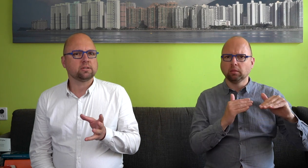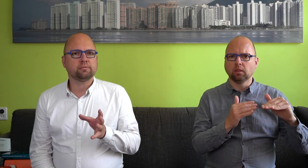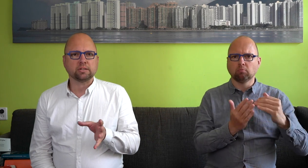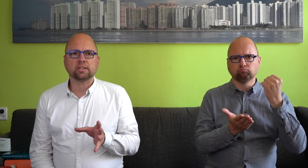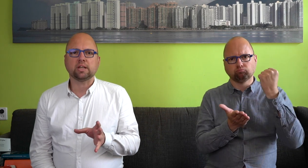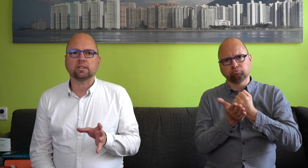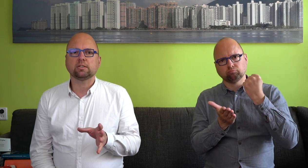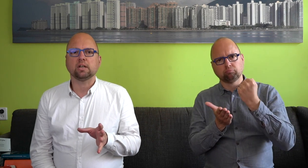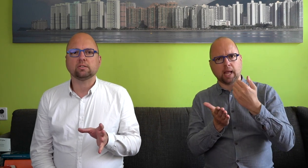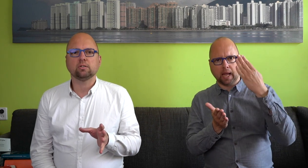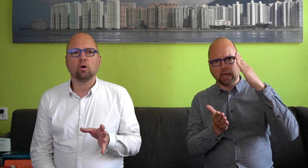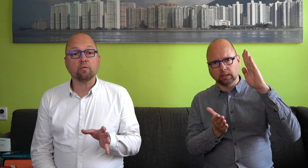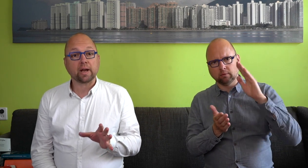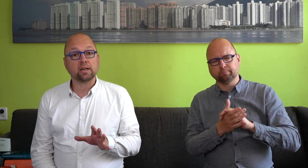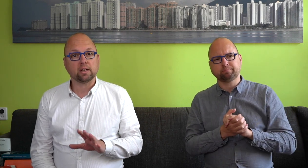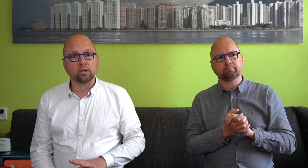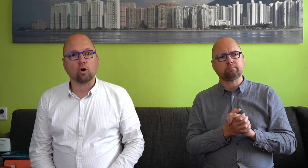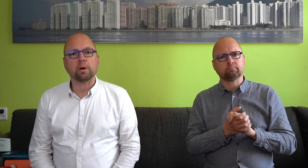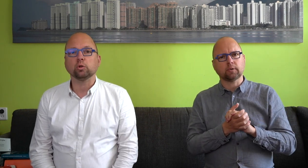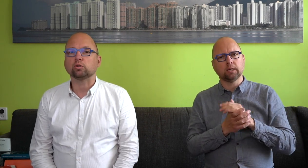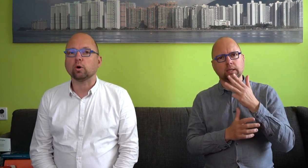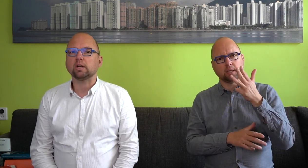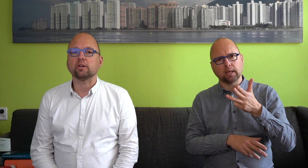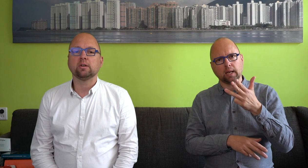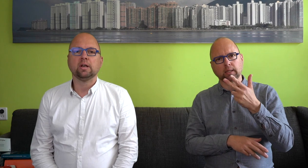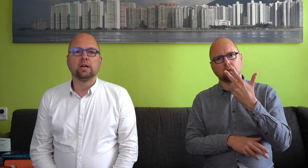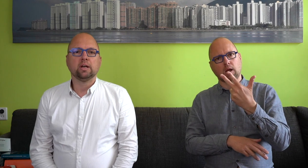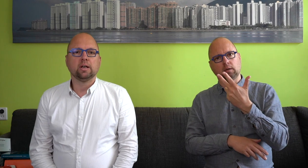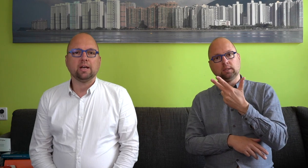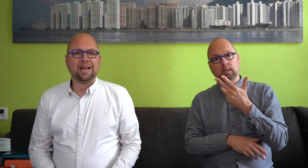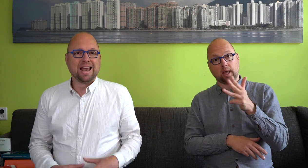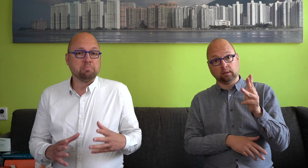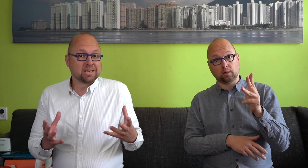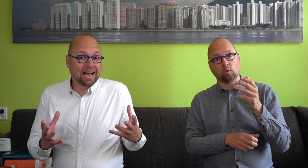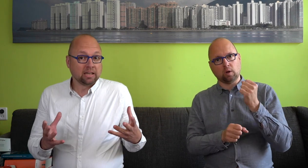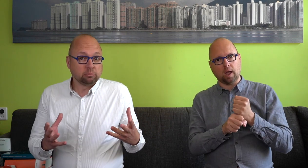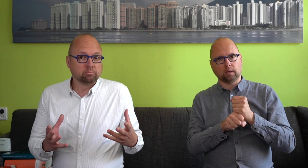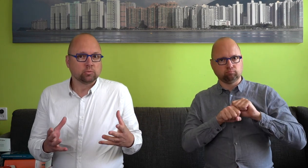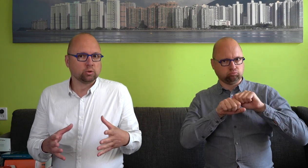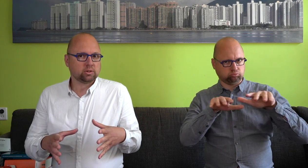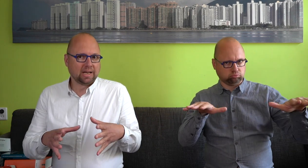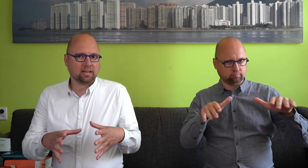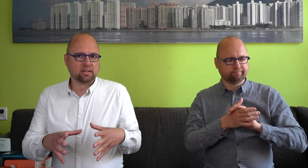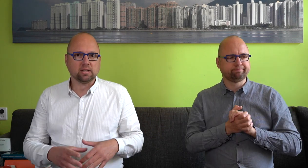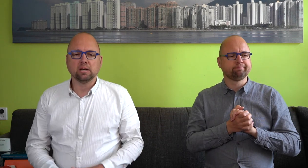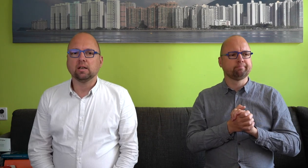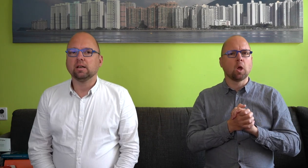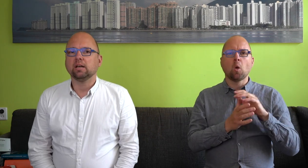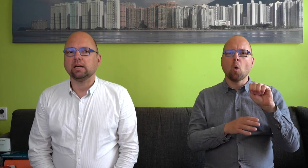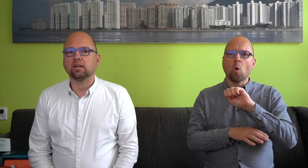vastgesteld dat overheden in Europa moeten zorgen dat inheemse talen, dus talen die in het